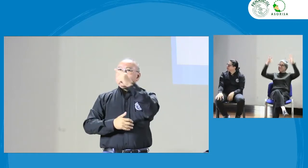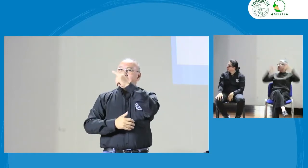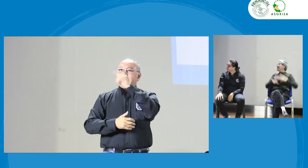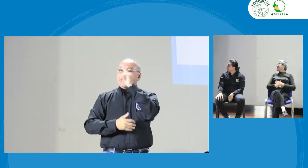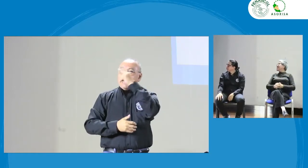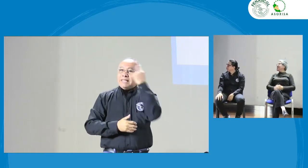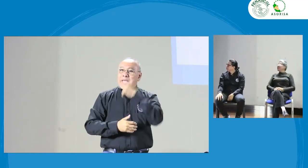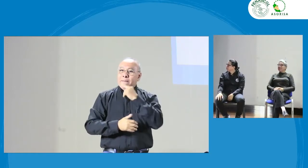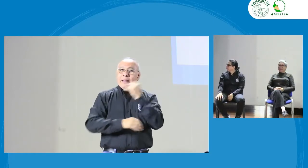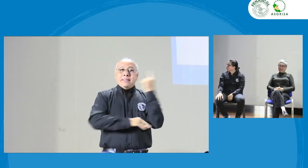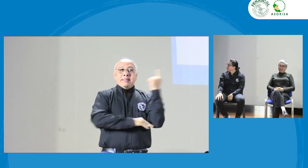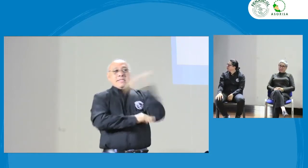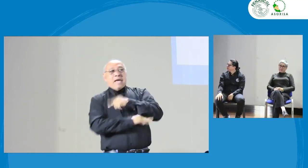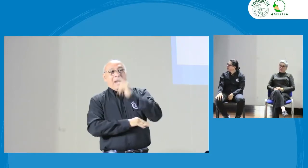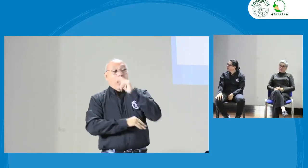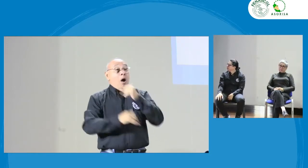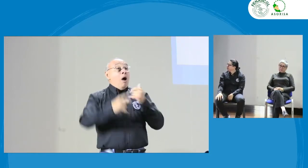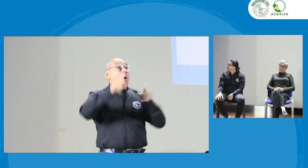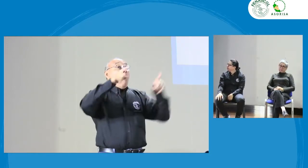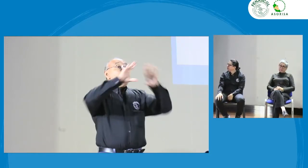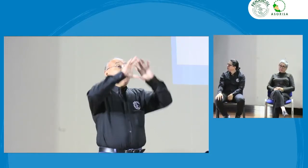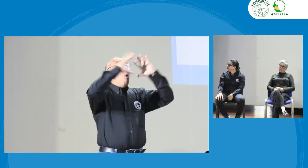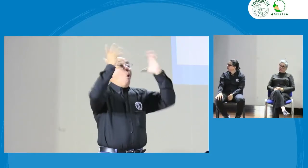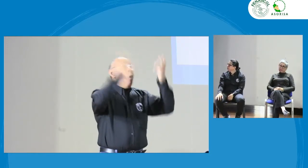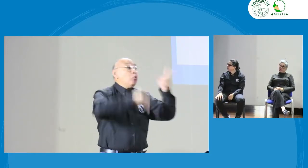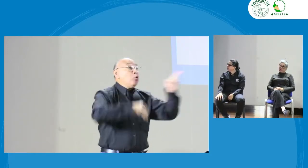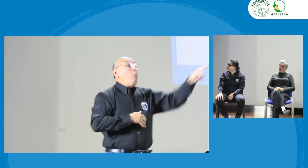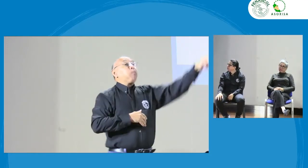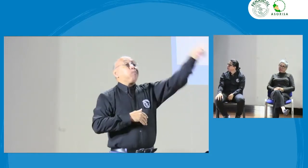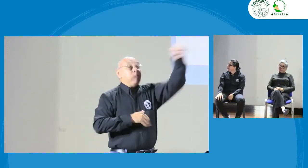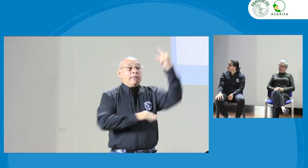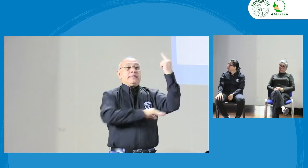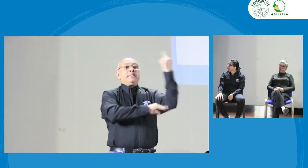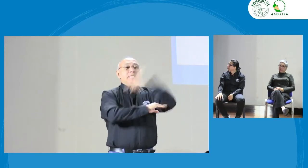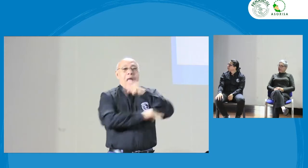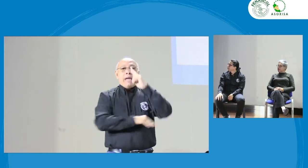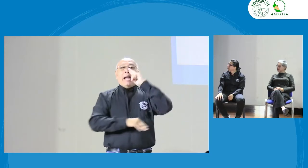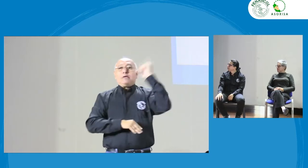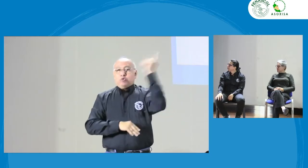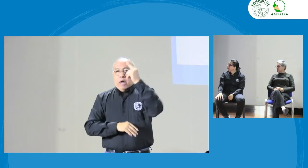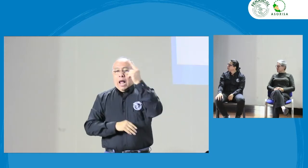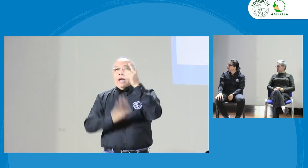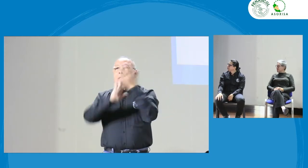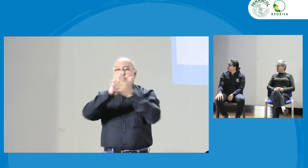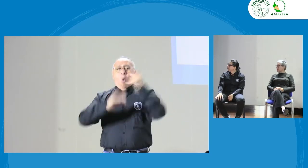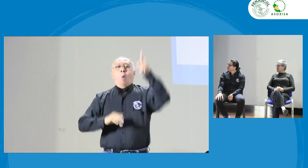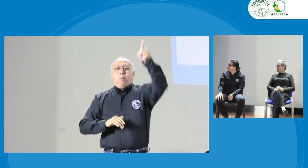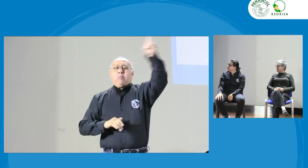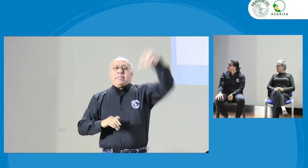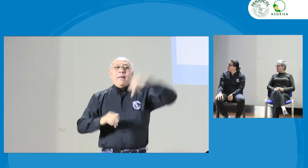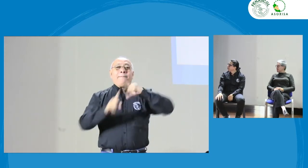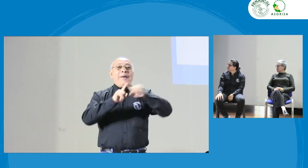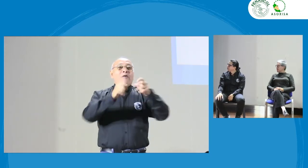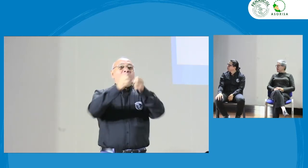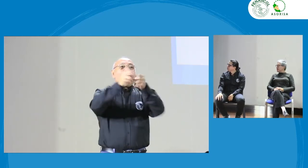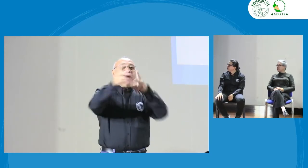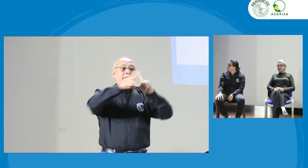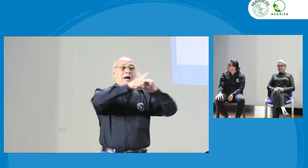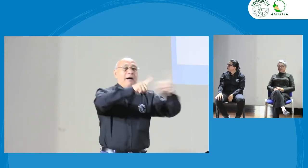Es el 23 de septiembre, Día Nacional de la Lengua de Señas colombiana, y así mismo tenemos el marco internacional